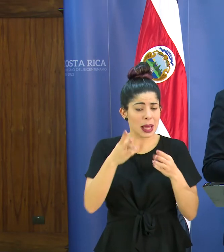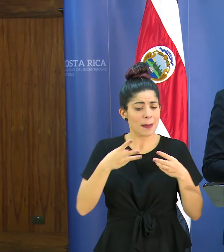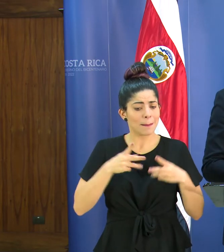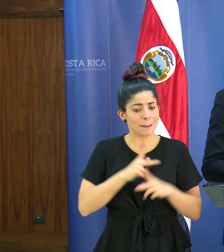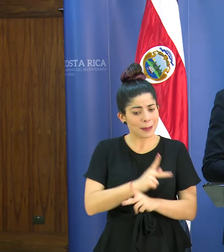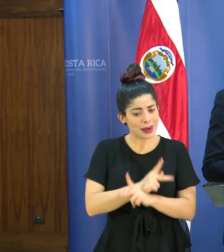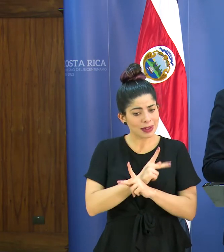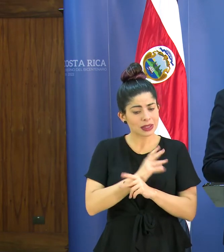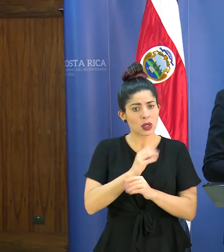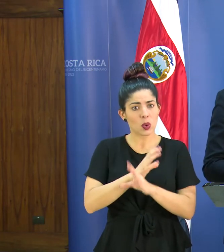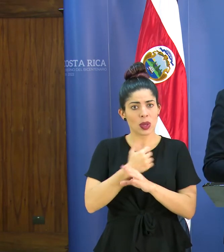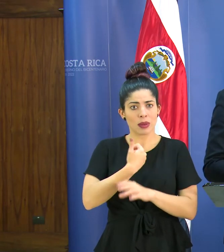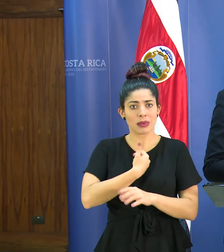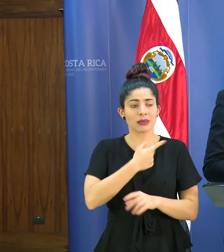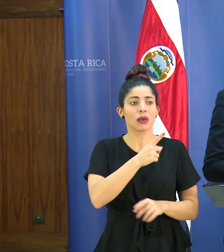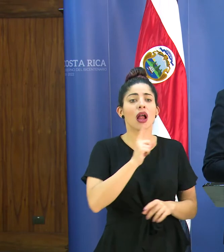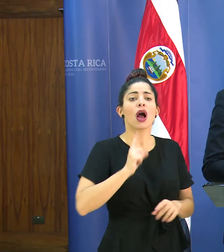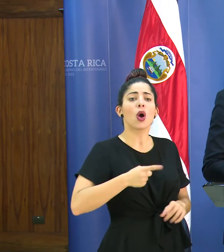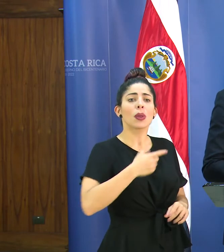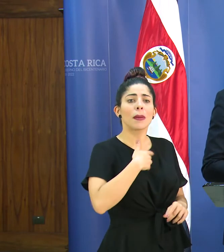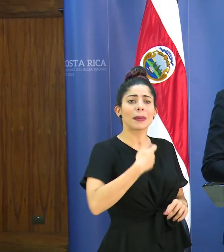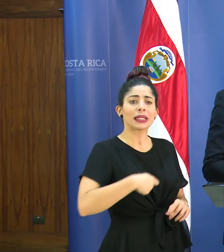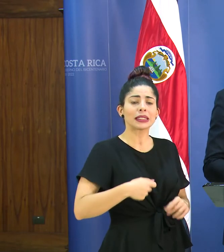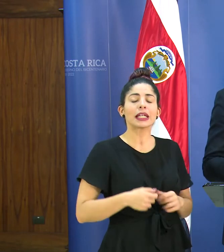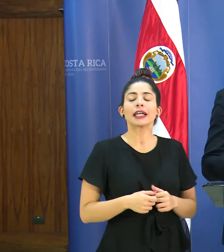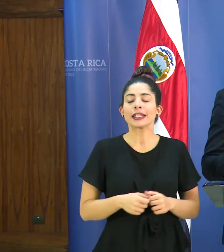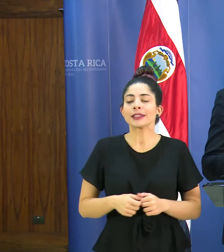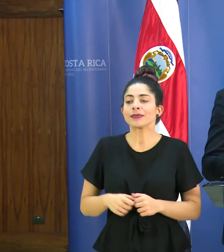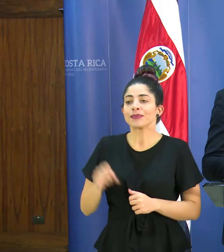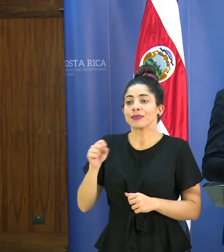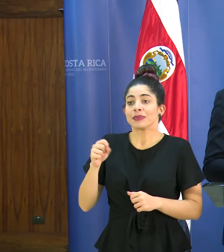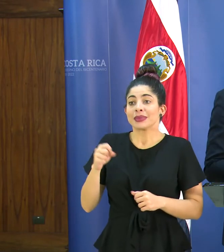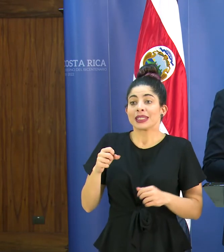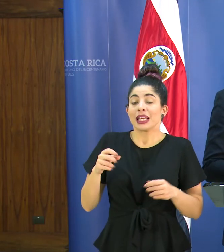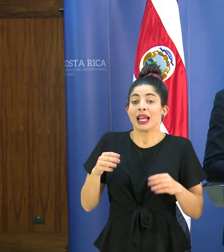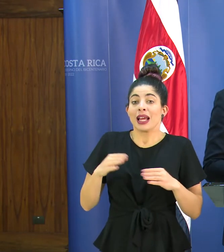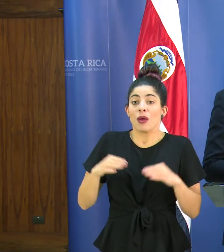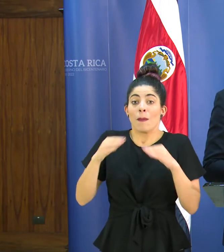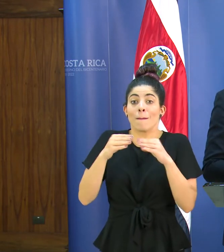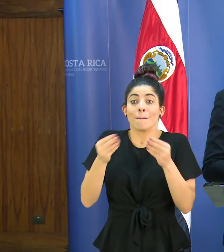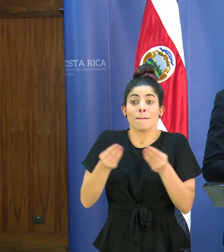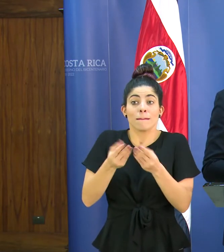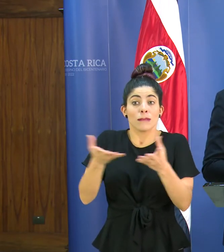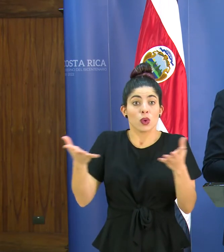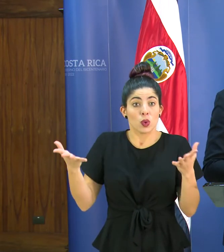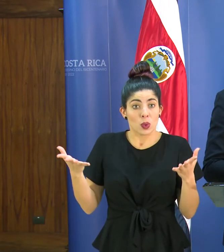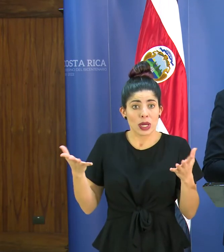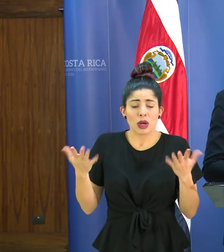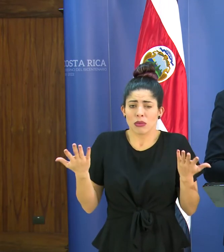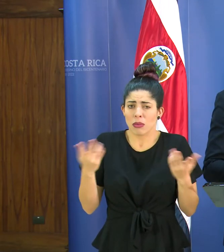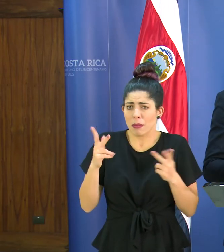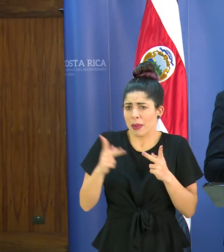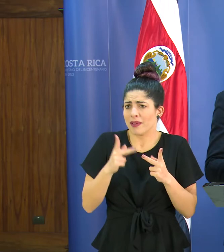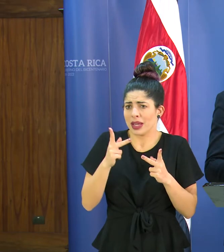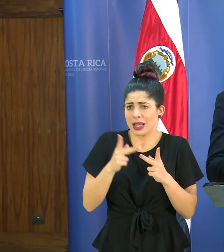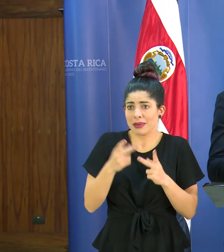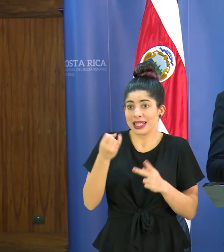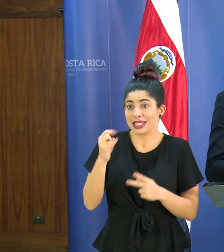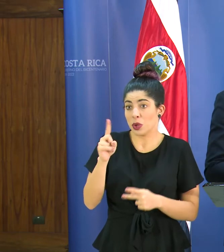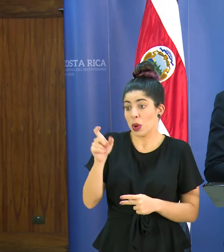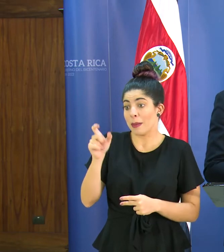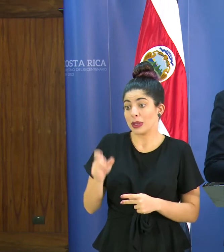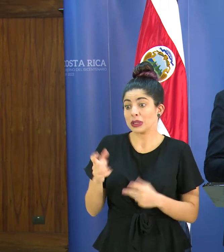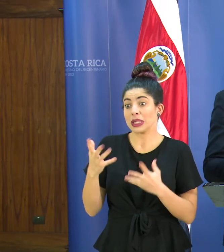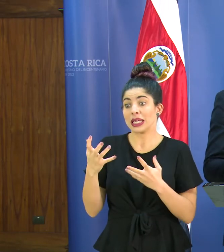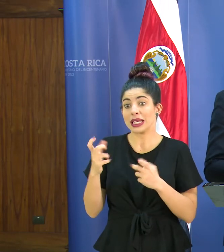autocuidado ¿sobre la obra presidencial? sí en realidad bueno a nivel público pues obviamente perfectamente una persona que insiste en